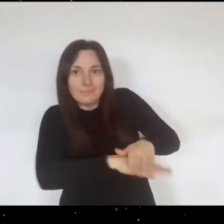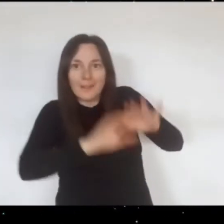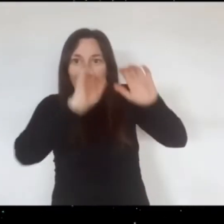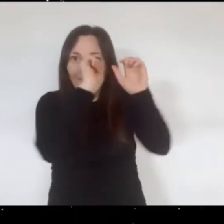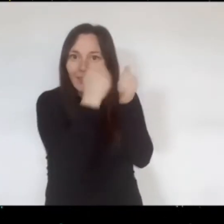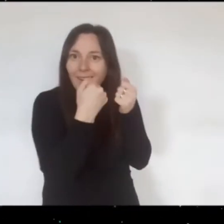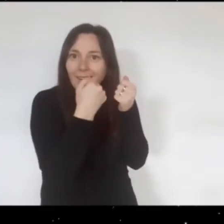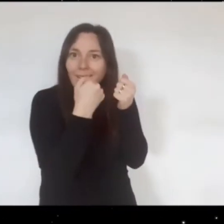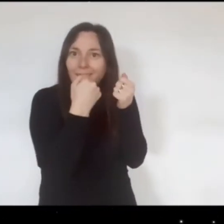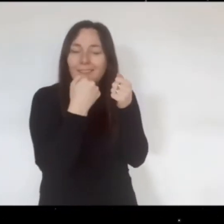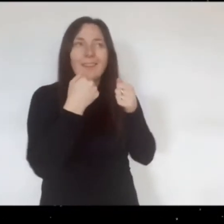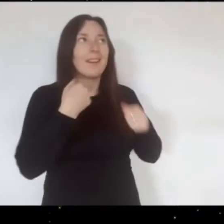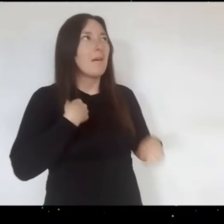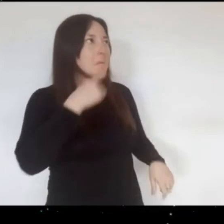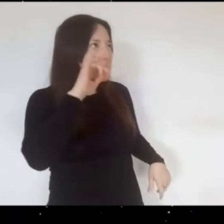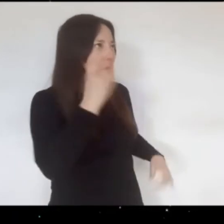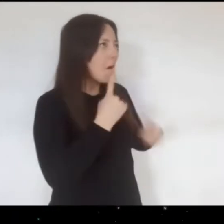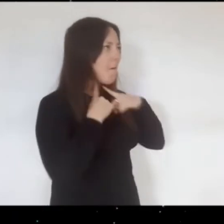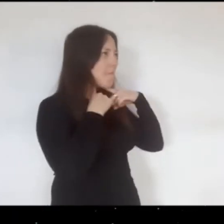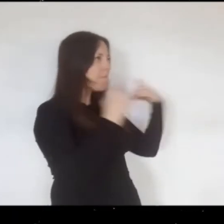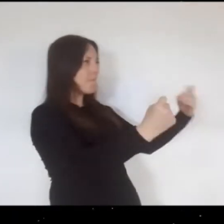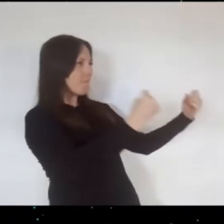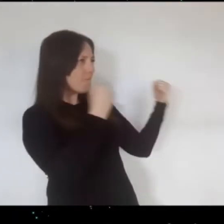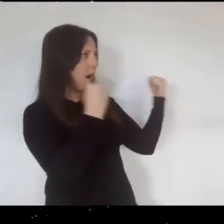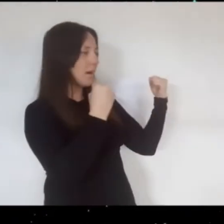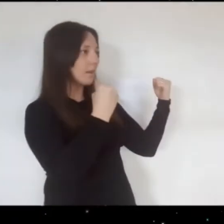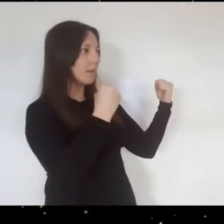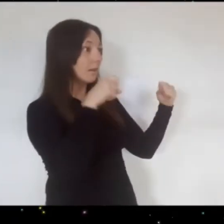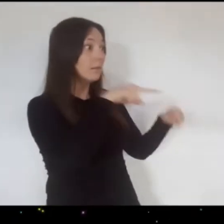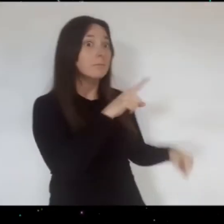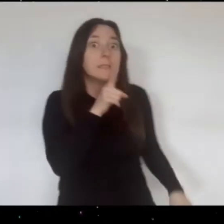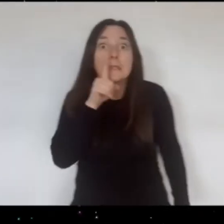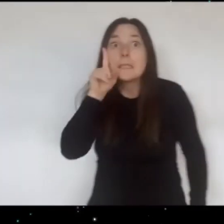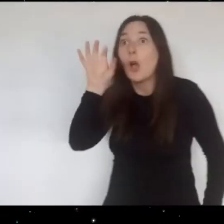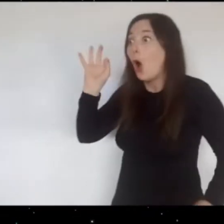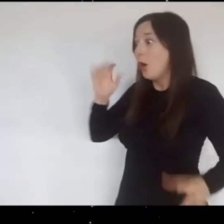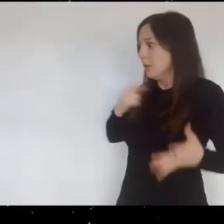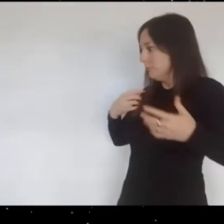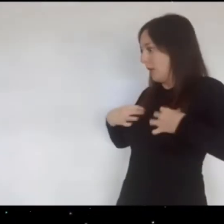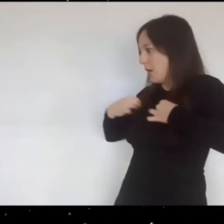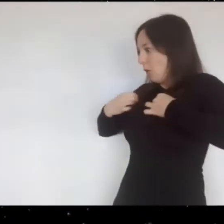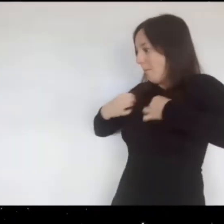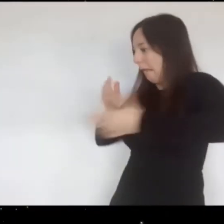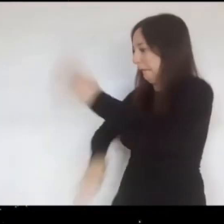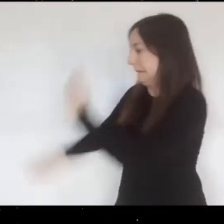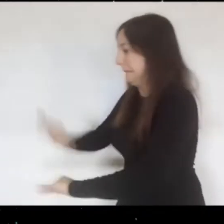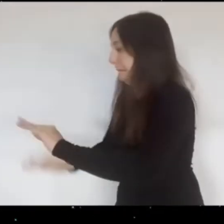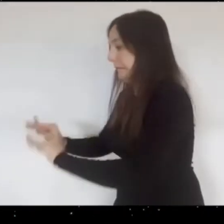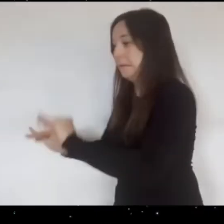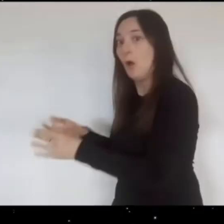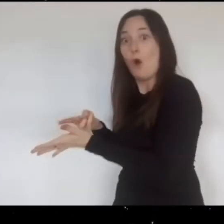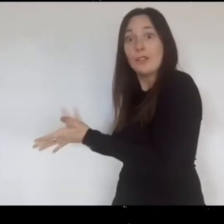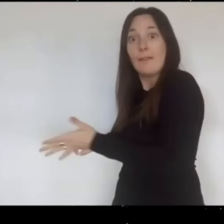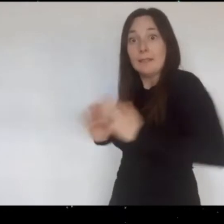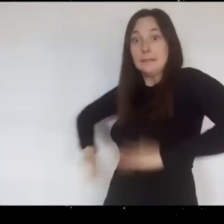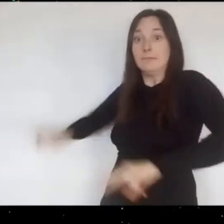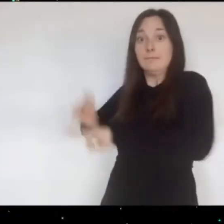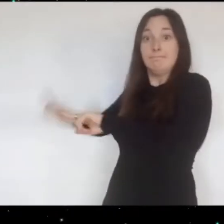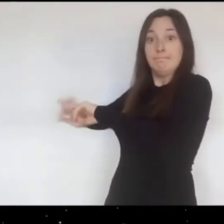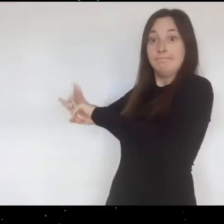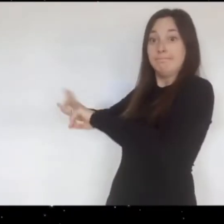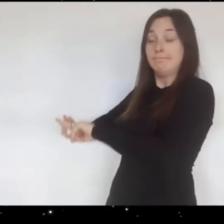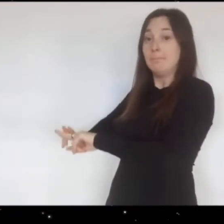nubes se ponen a llover En ese momento el tío Anselmo le arregla el vestido con